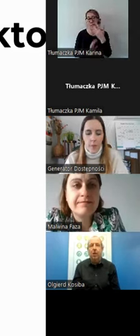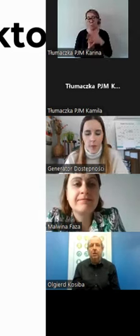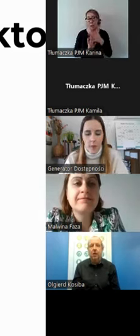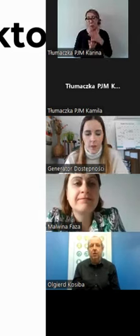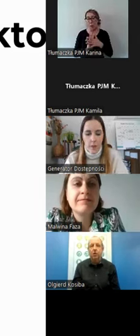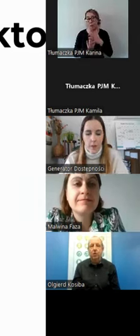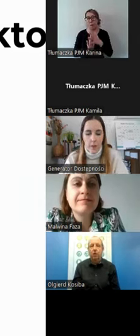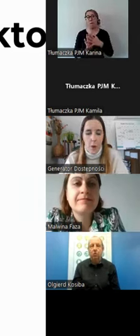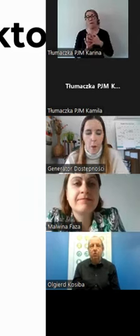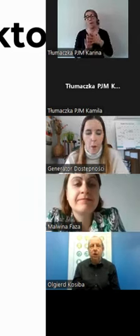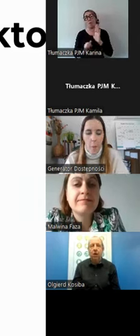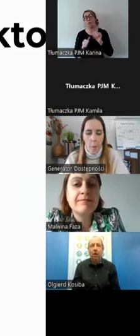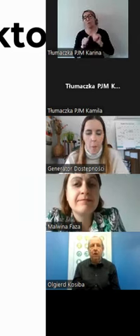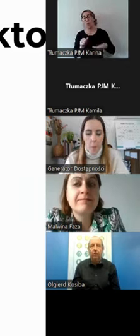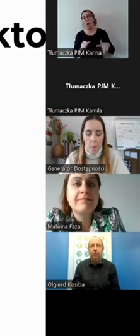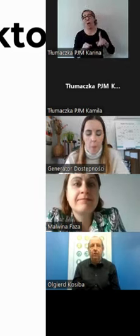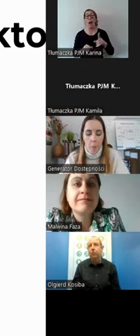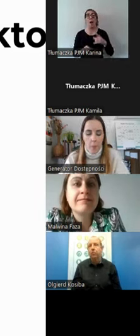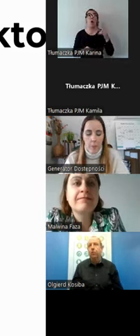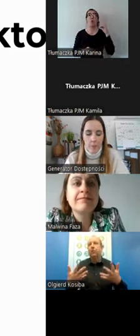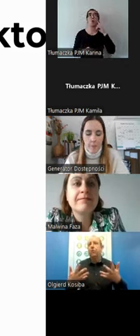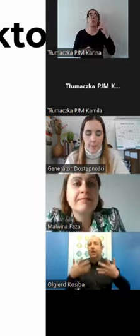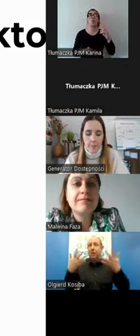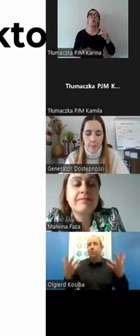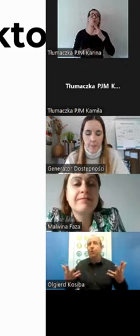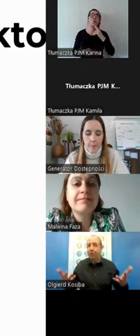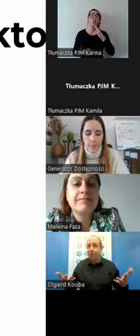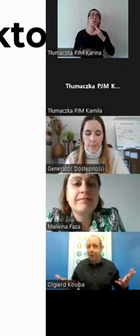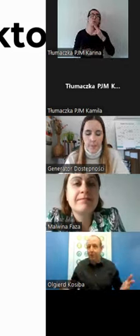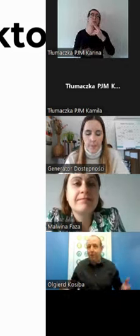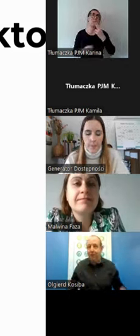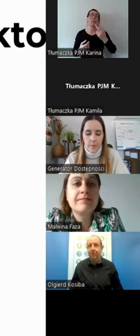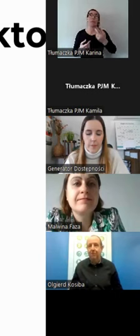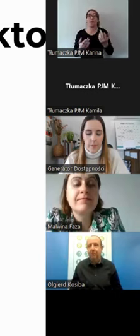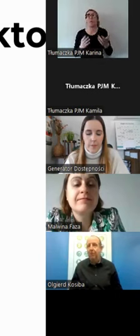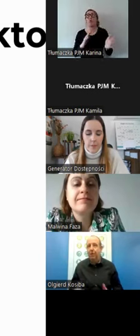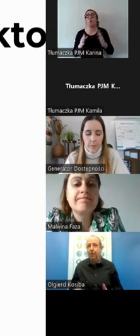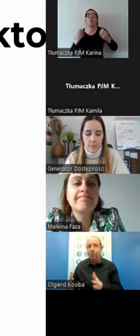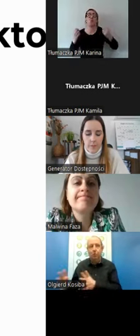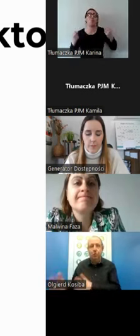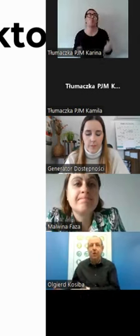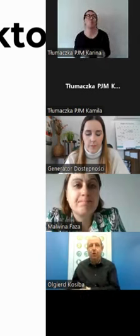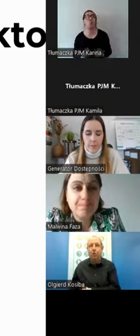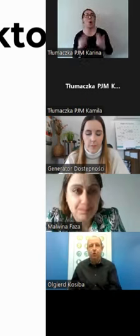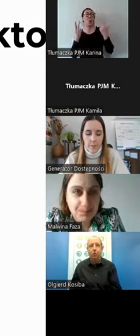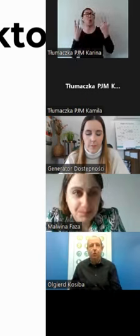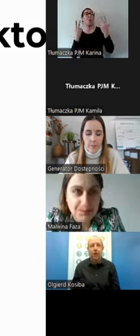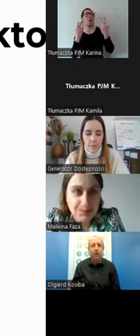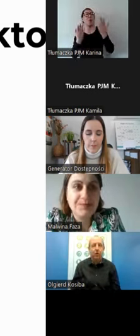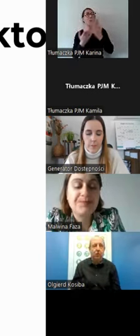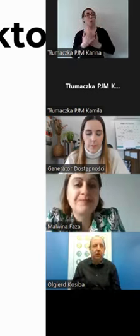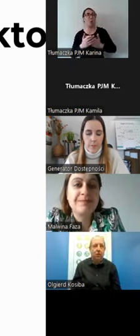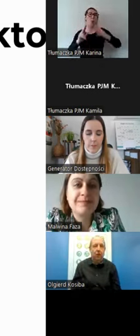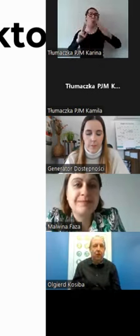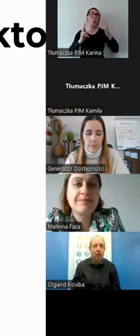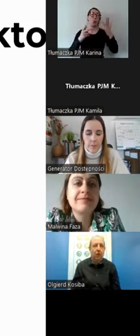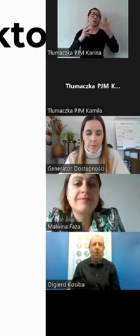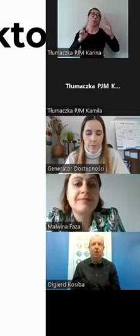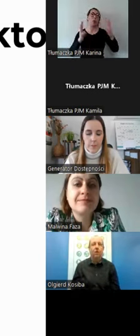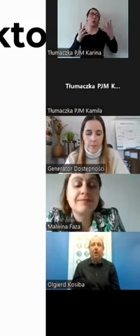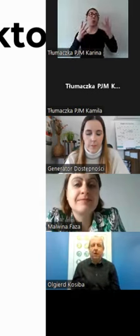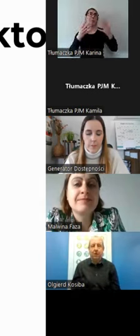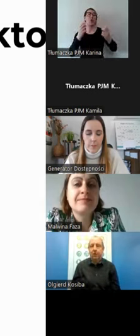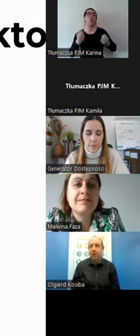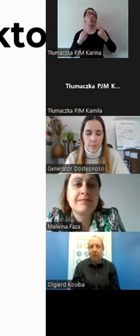ale to nie jest tak, że osoba głucha w sposób znowu nadprzyrodzony, w ramach ósmego już cudu świata, czy dziewiątego,